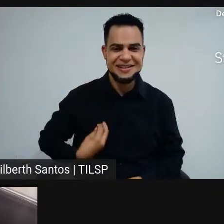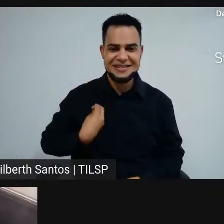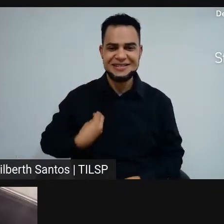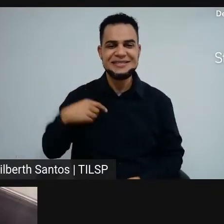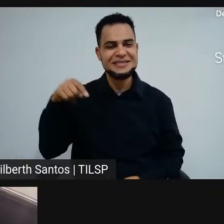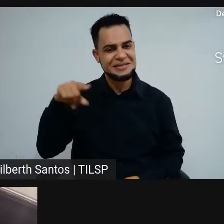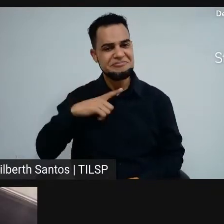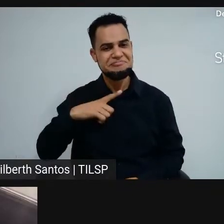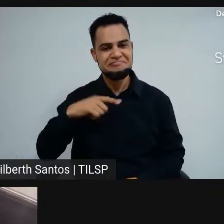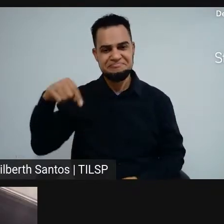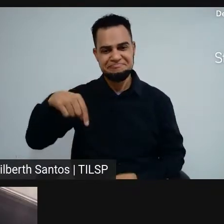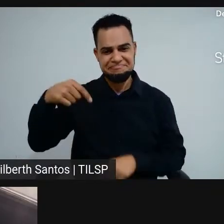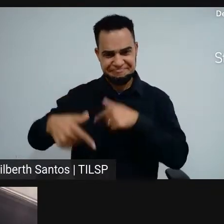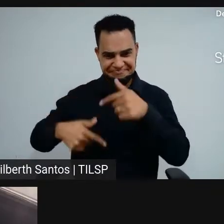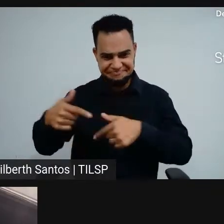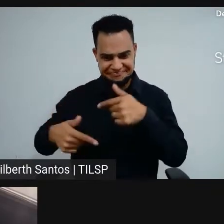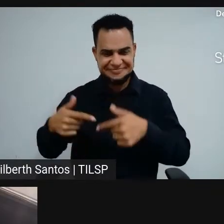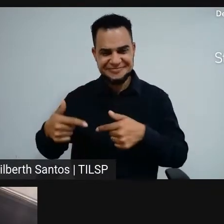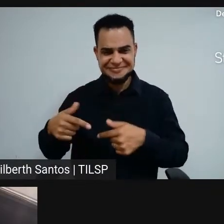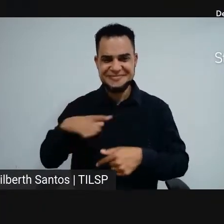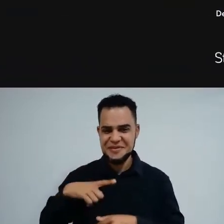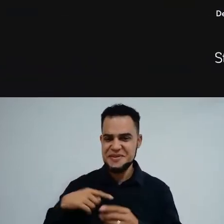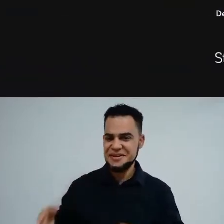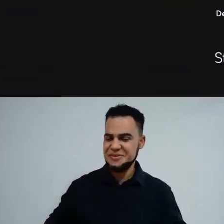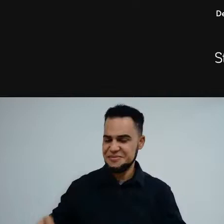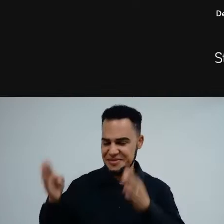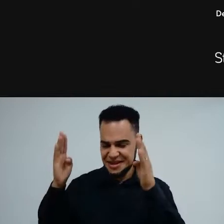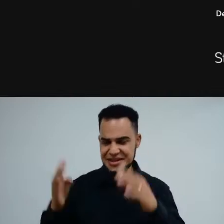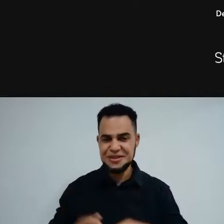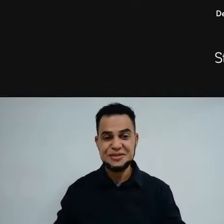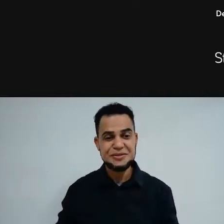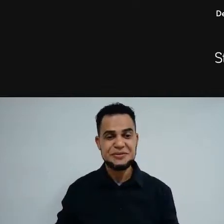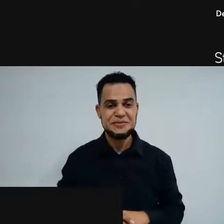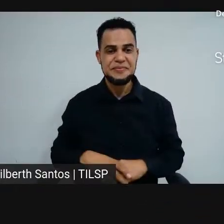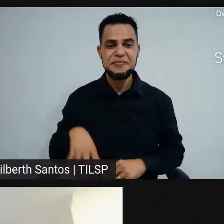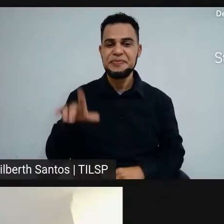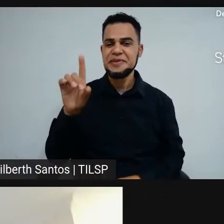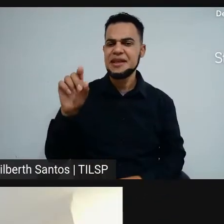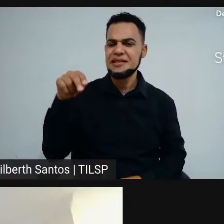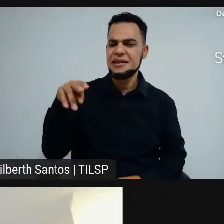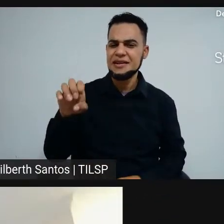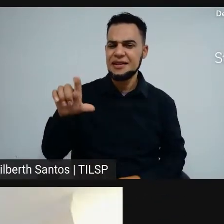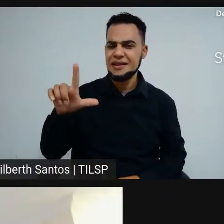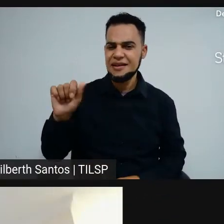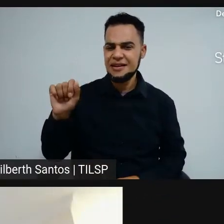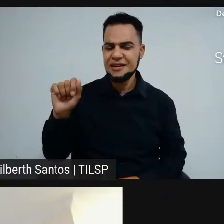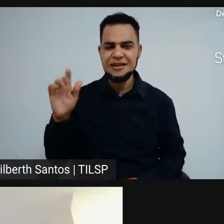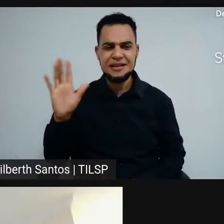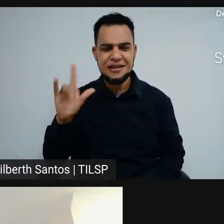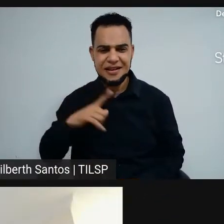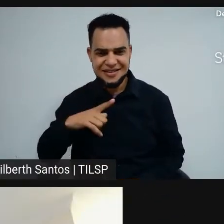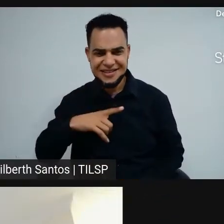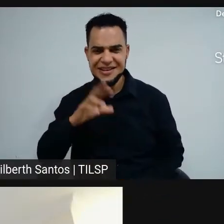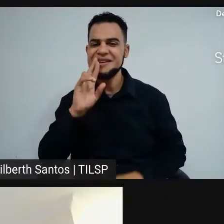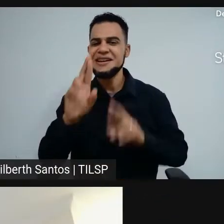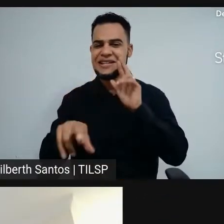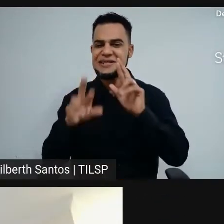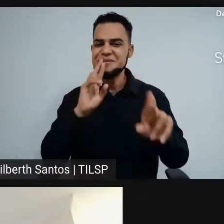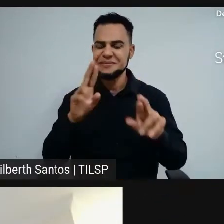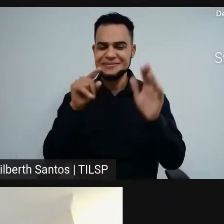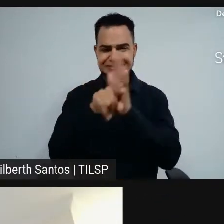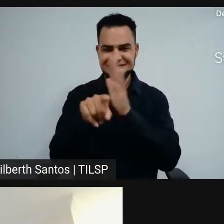força para a gente. aqui comigo no prédio. Daniela, onde está você? Dani vai responder perguntas dos meninos.